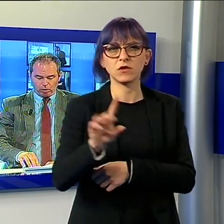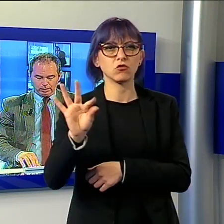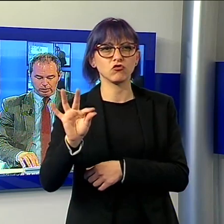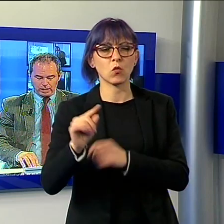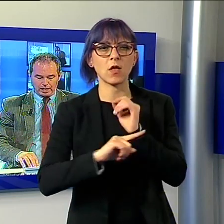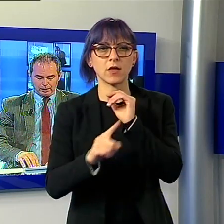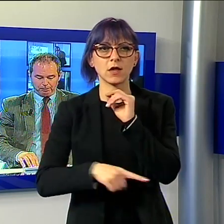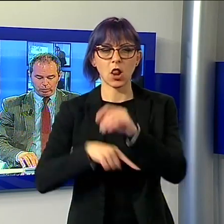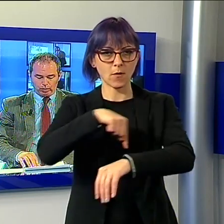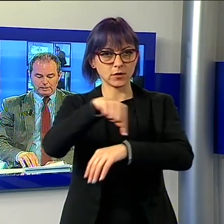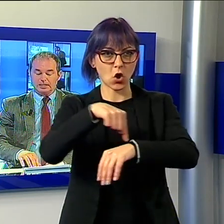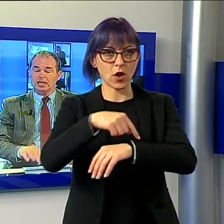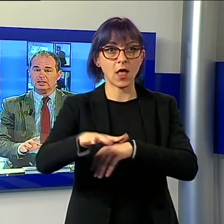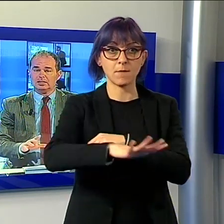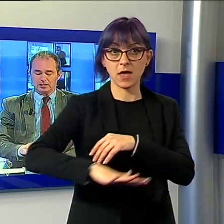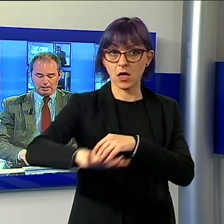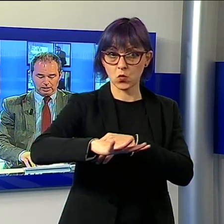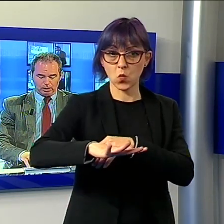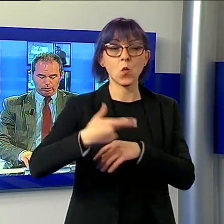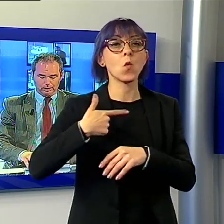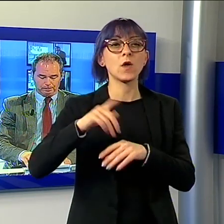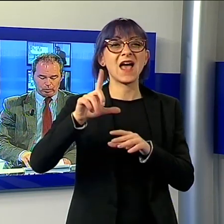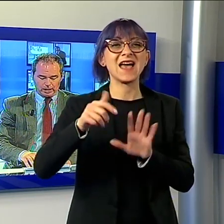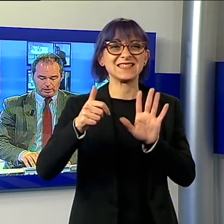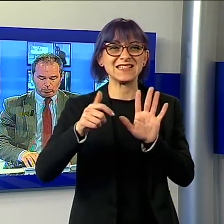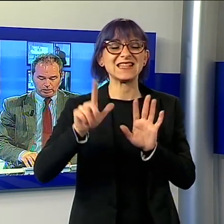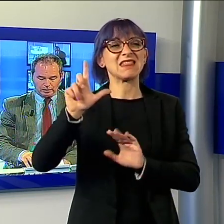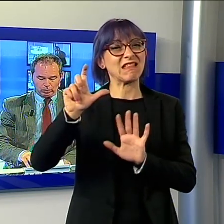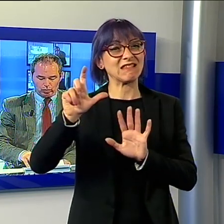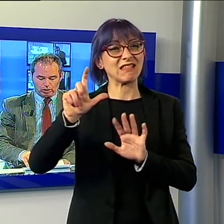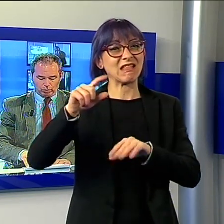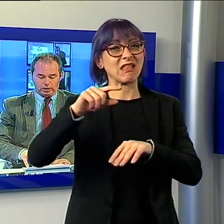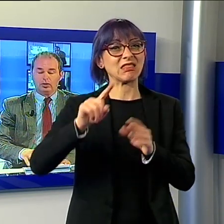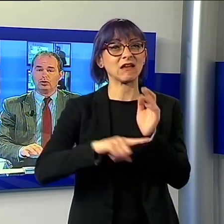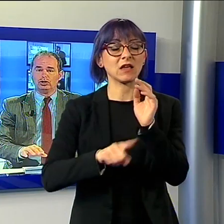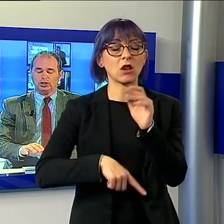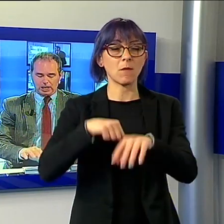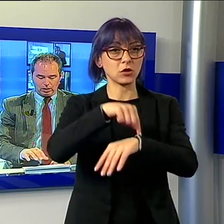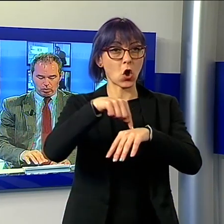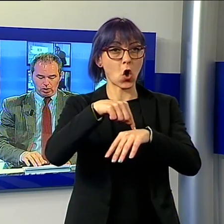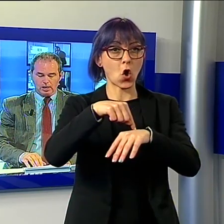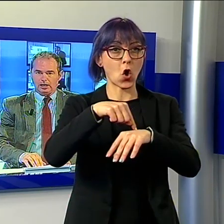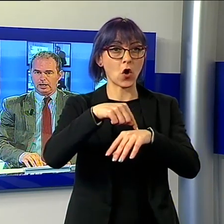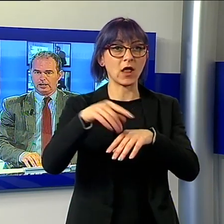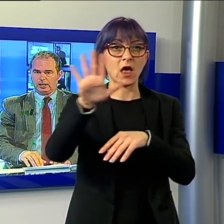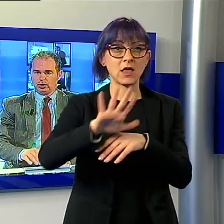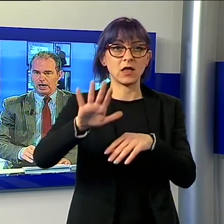orari in pianura, 60-70 km orari in montagna e lungo la costa. Il codice giallo, che è già